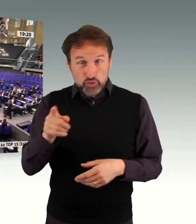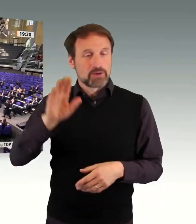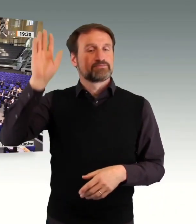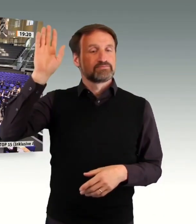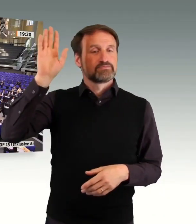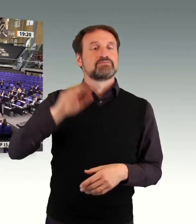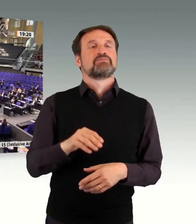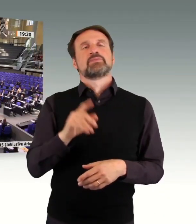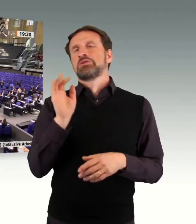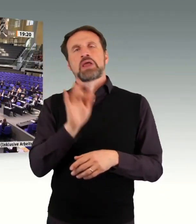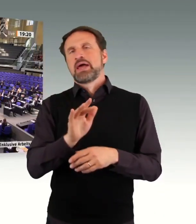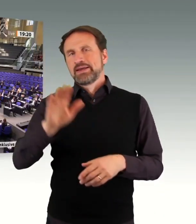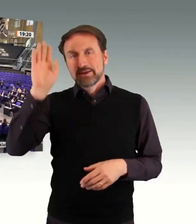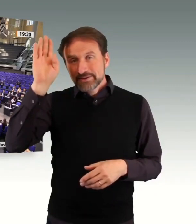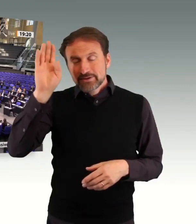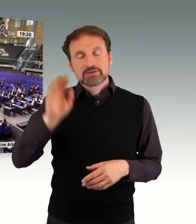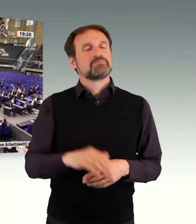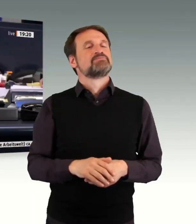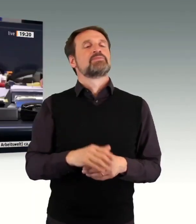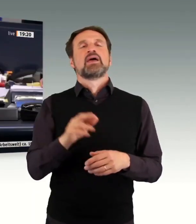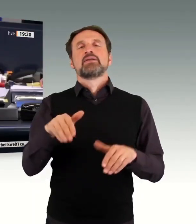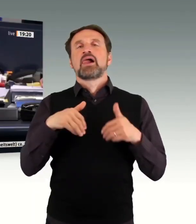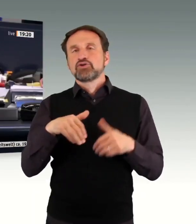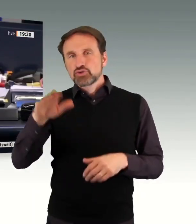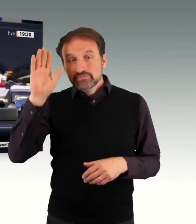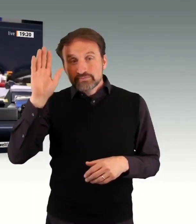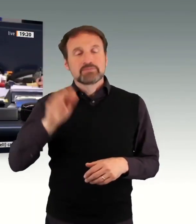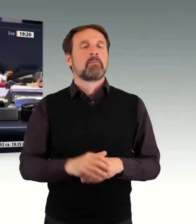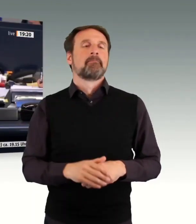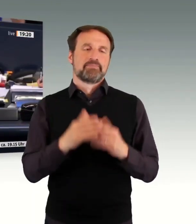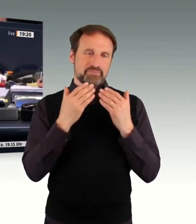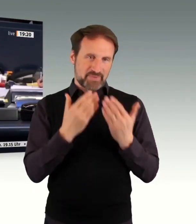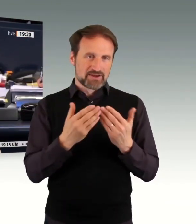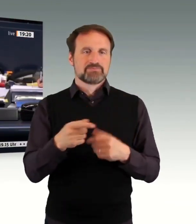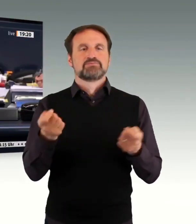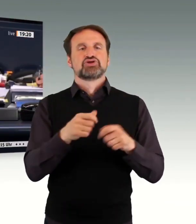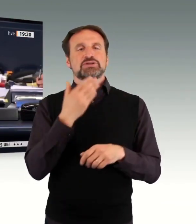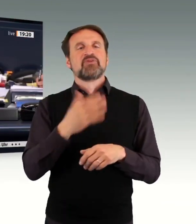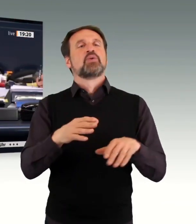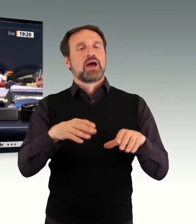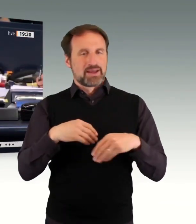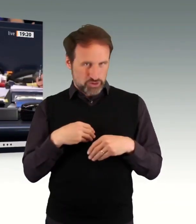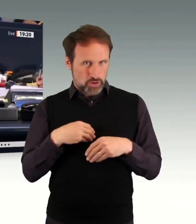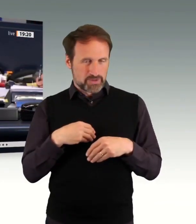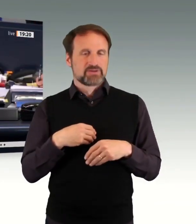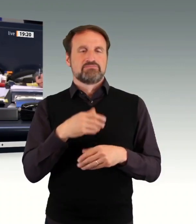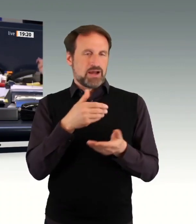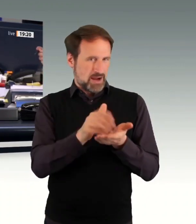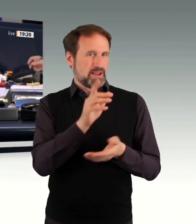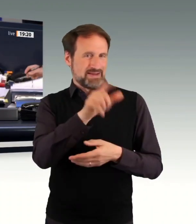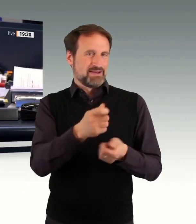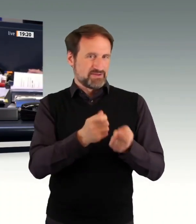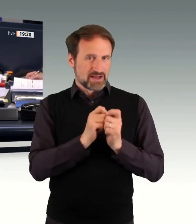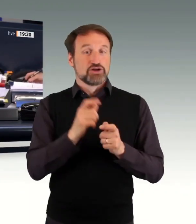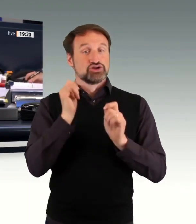Vielen Dank. Wer enthält sich? Herzlichen Dank. Damit ist die Beschlussempfehlung angenommen. Zugestimmt haben SPD, Bündnis 90 die Grünen und FDP.